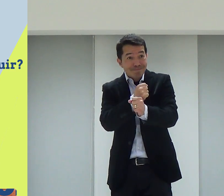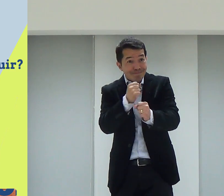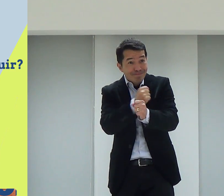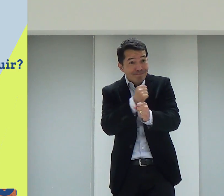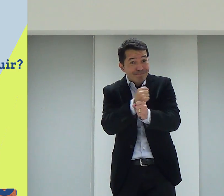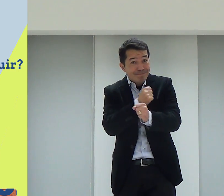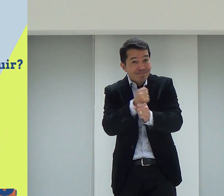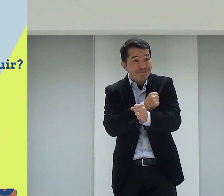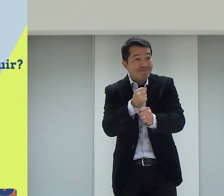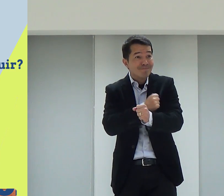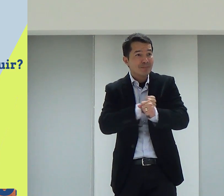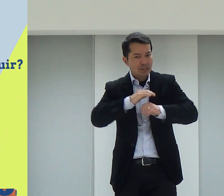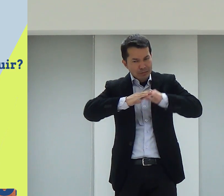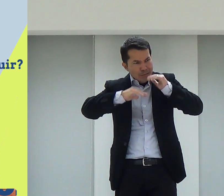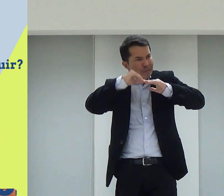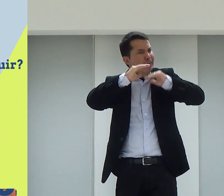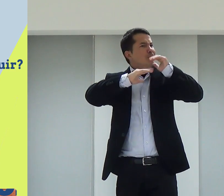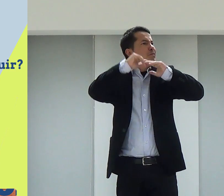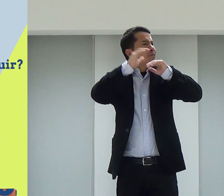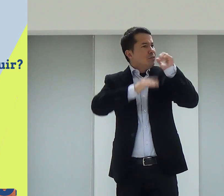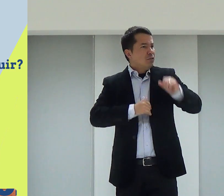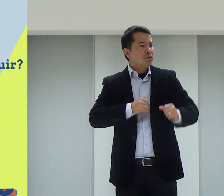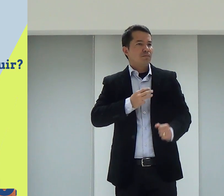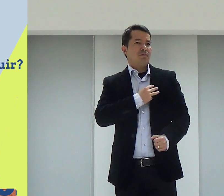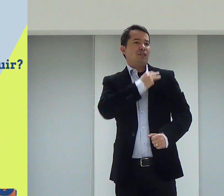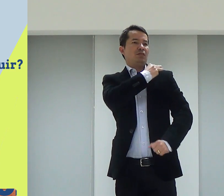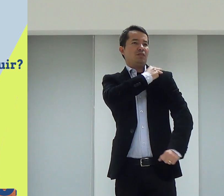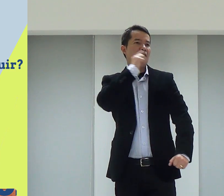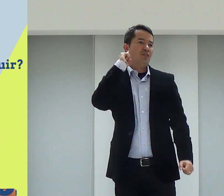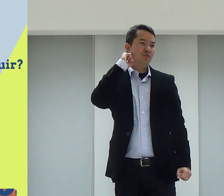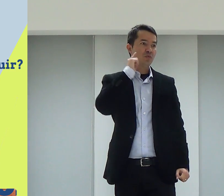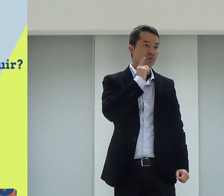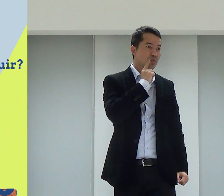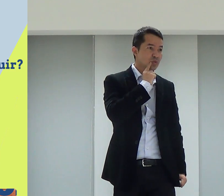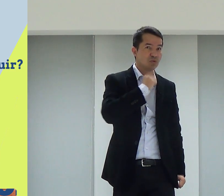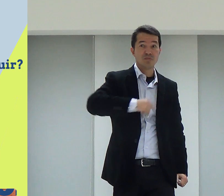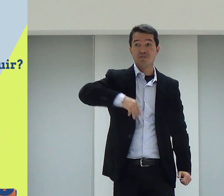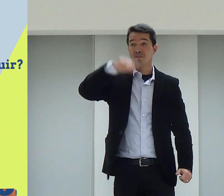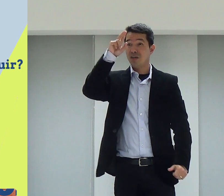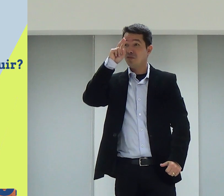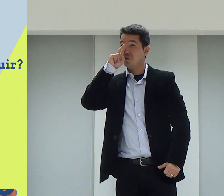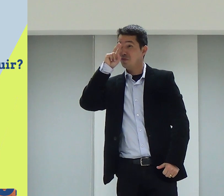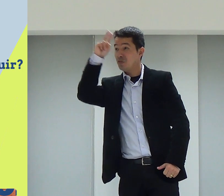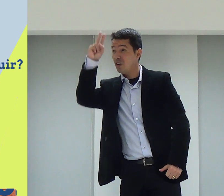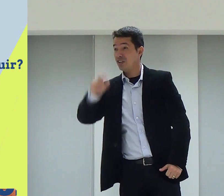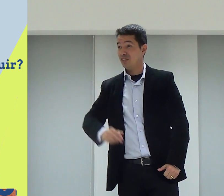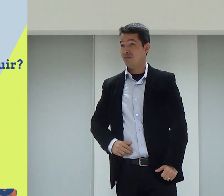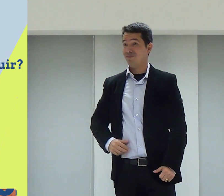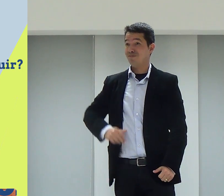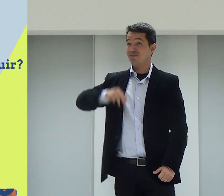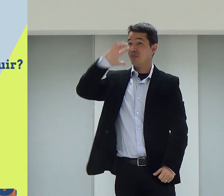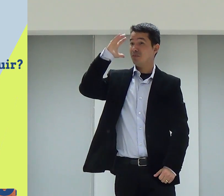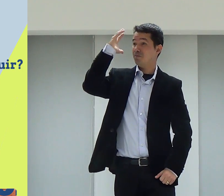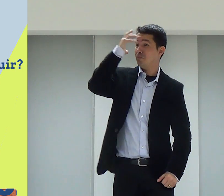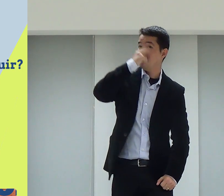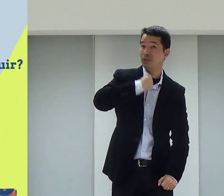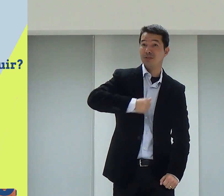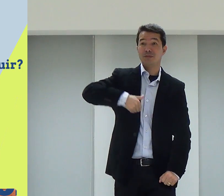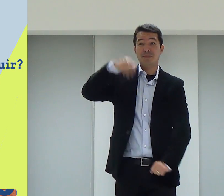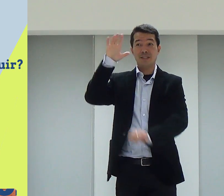construindo o Ministério de Consumos. O Ministério mais forte, o